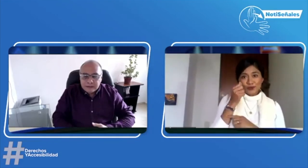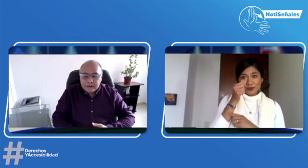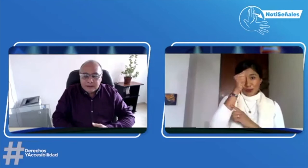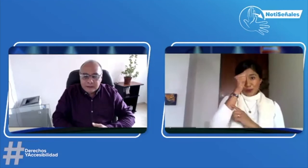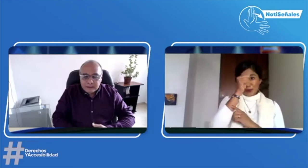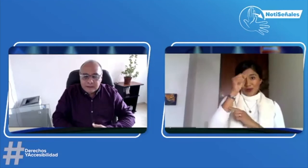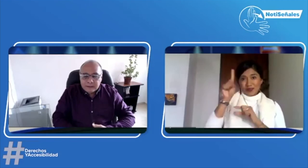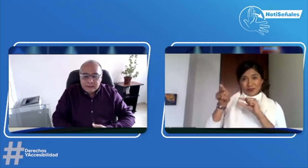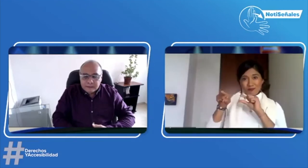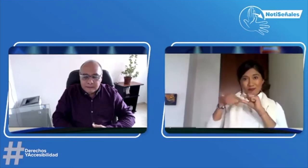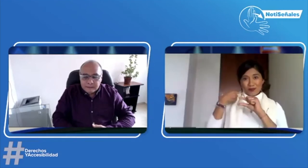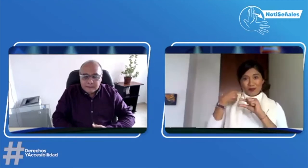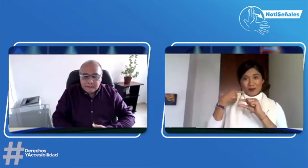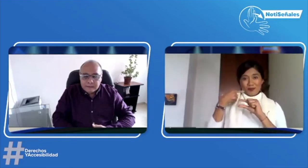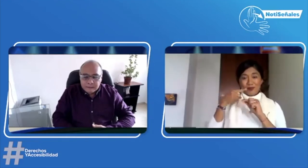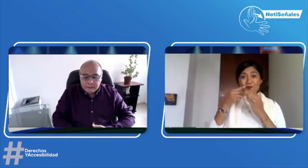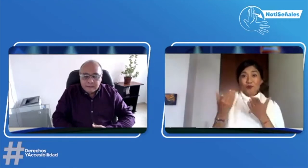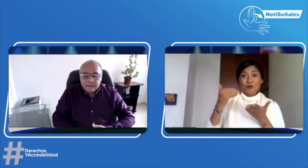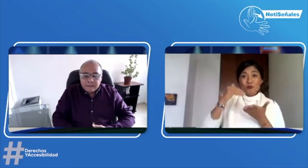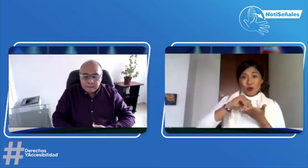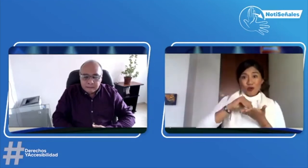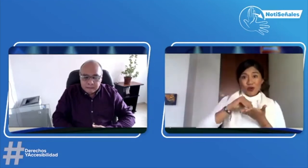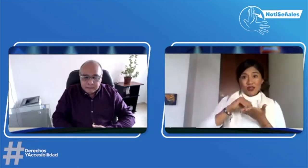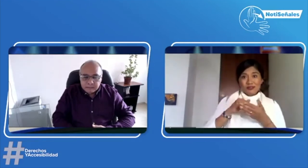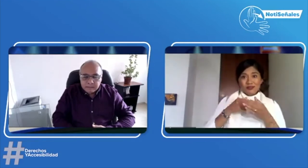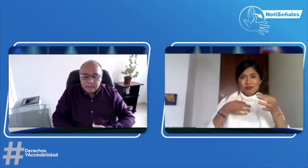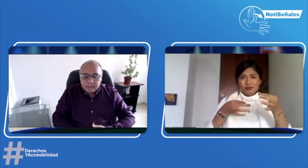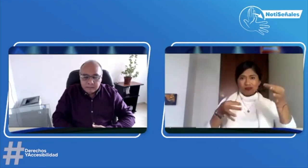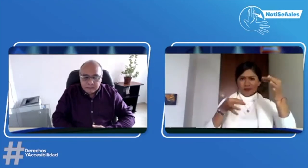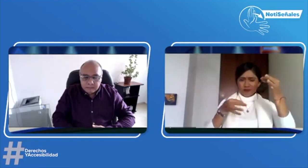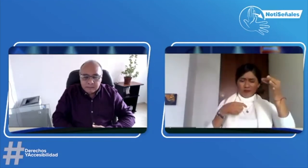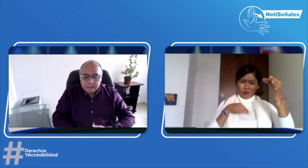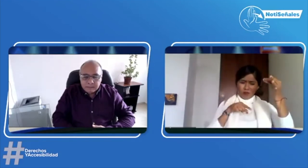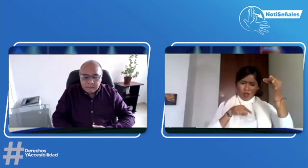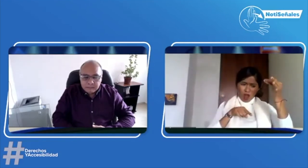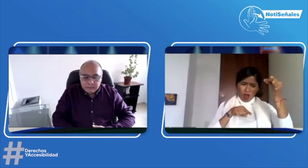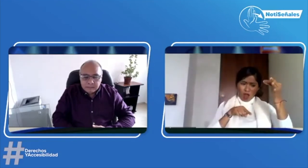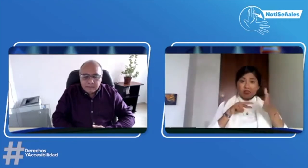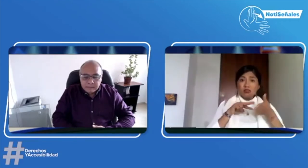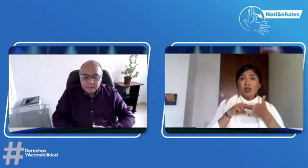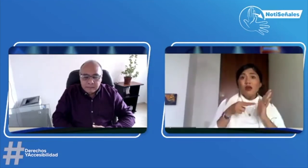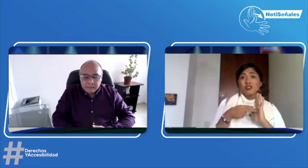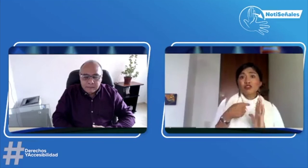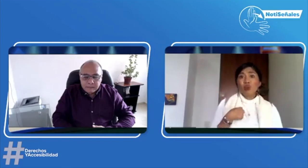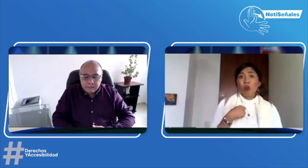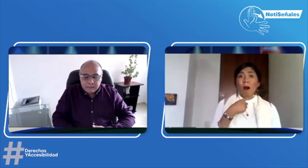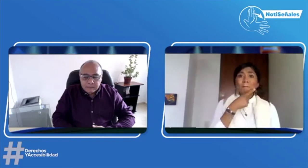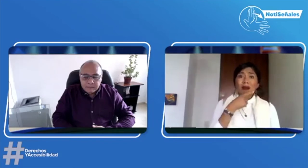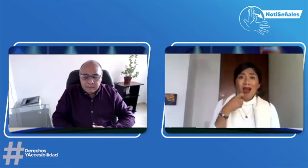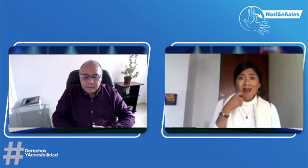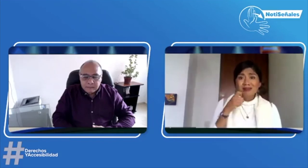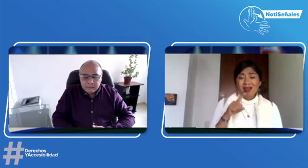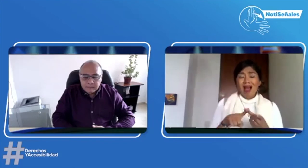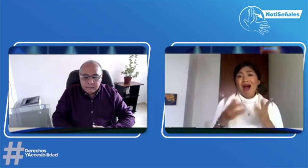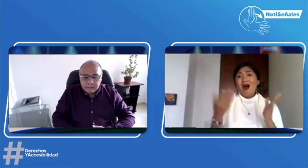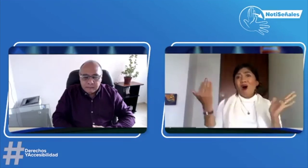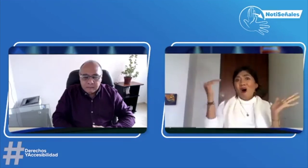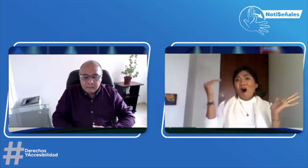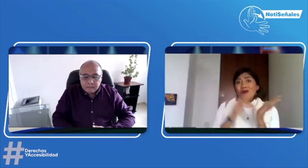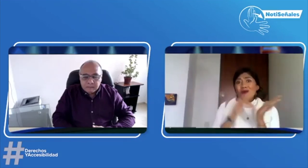Bueno, sí. El domingo pasado me llegó la notificación de que otra vez había sido asignada. Pues